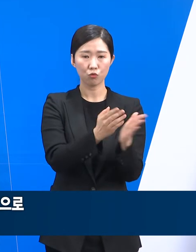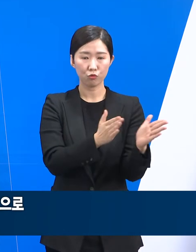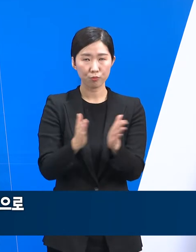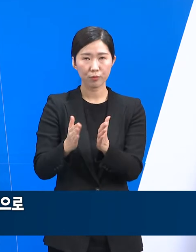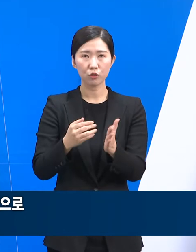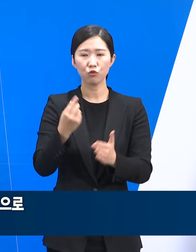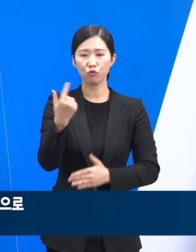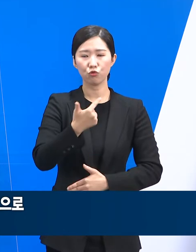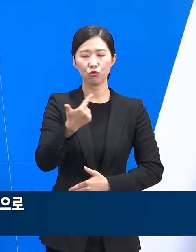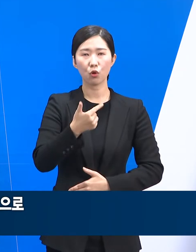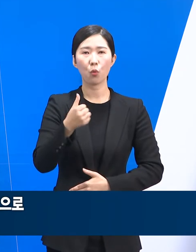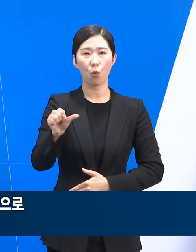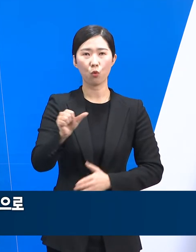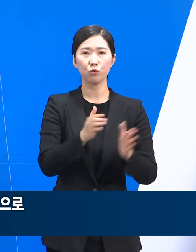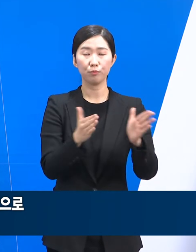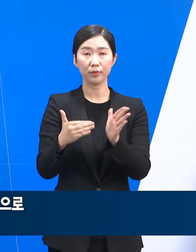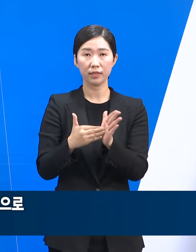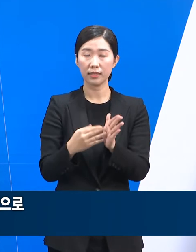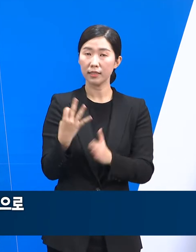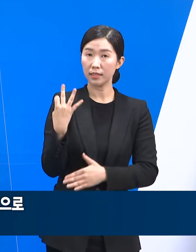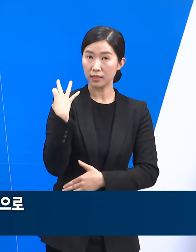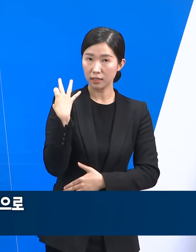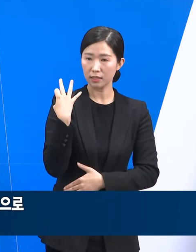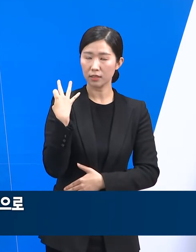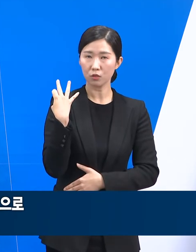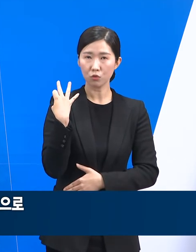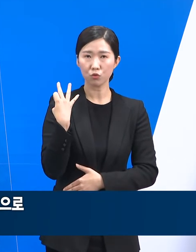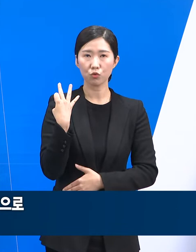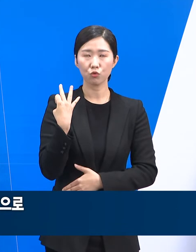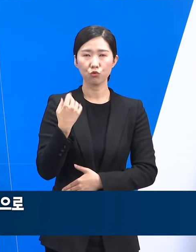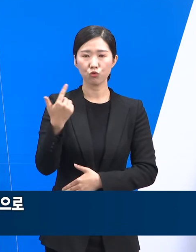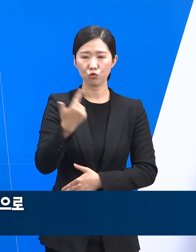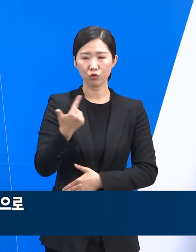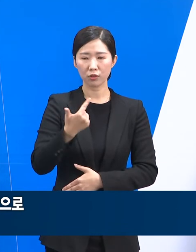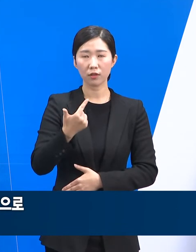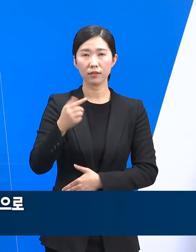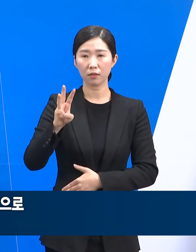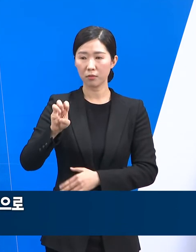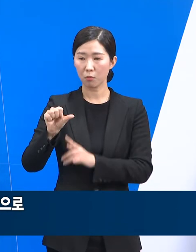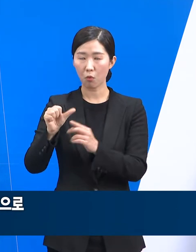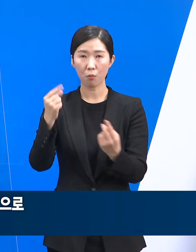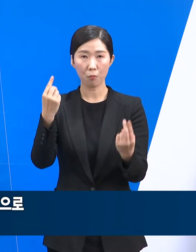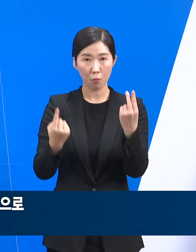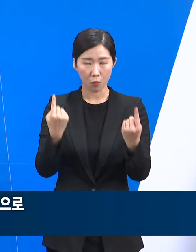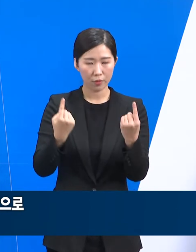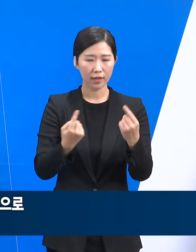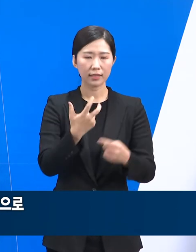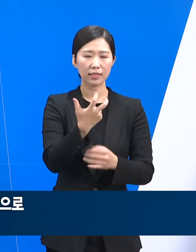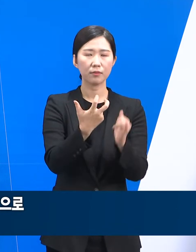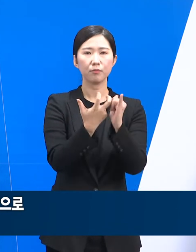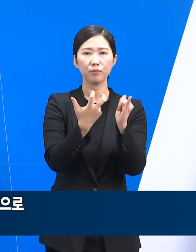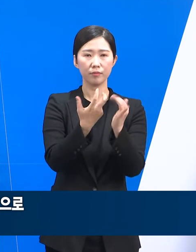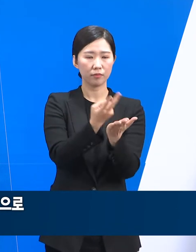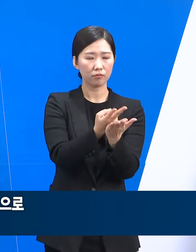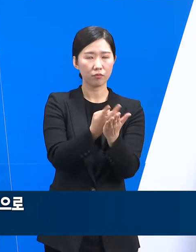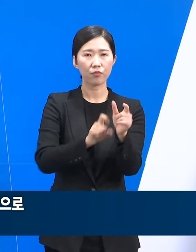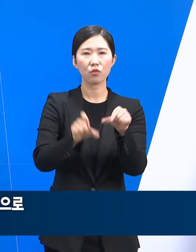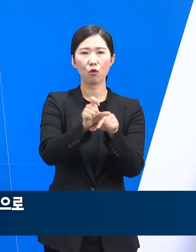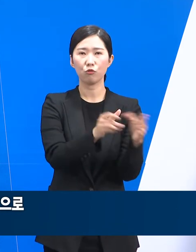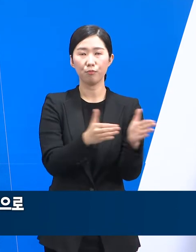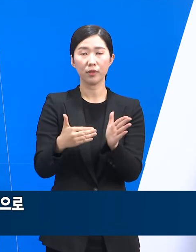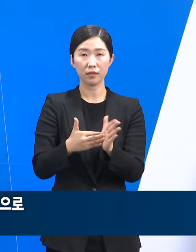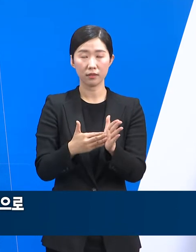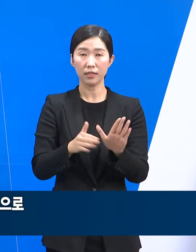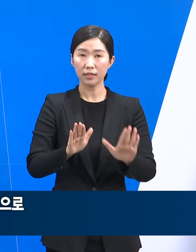,005병상으로 지난주 5,935병상보다 70병상을 추가로 확보하였습니다. 현재 3